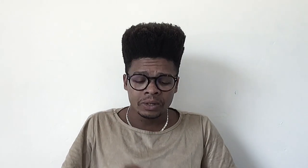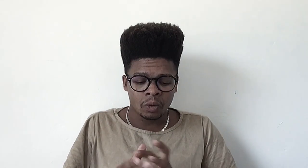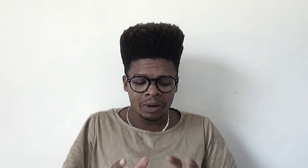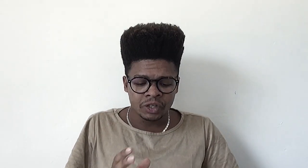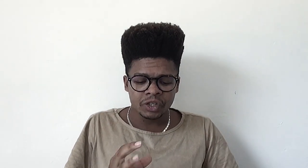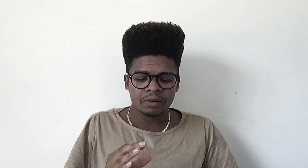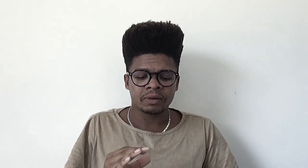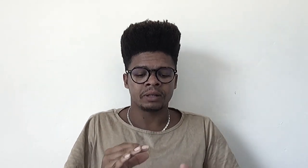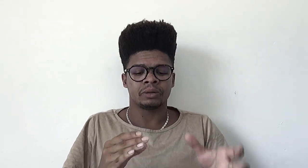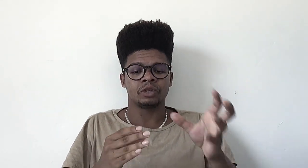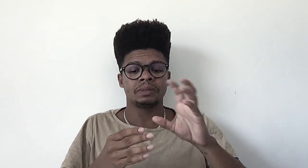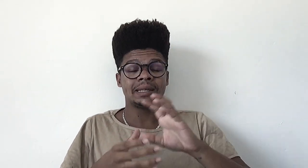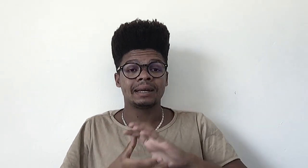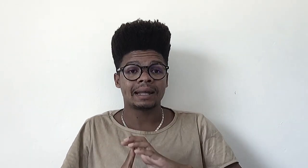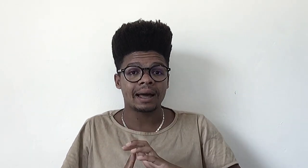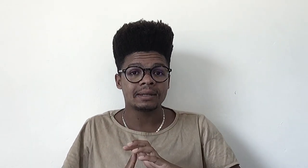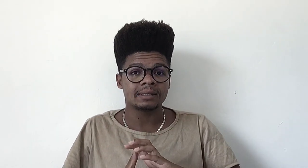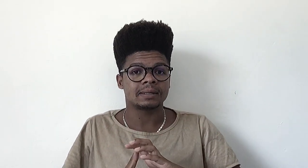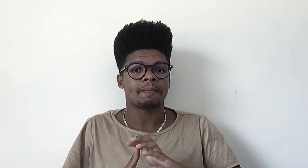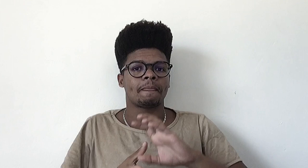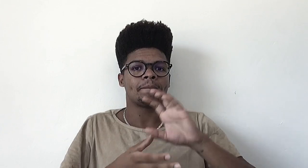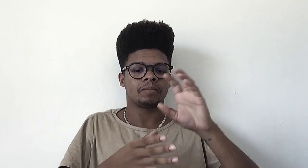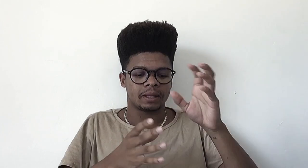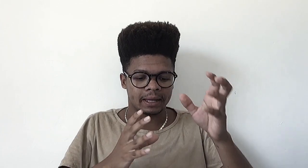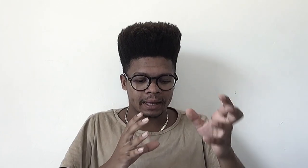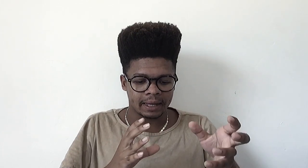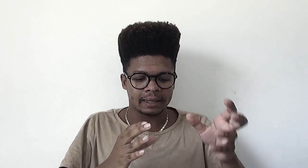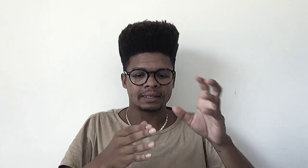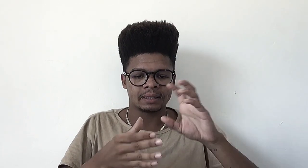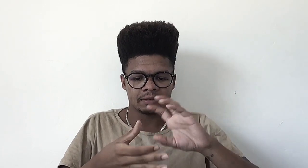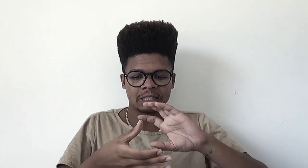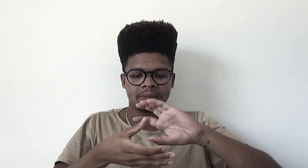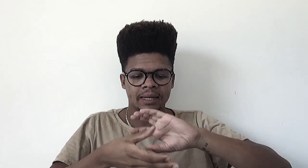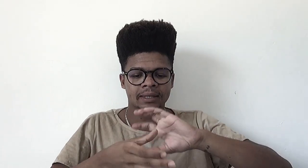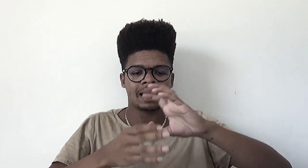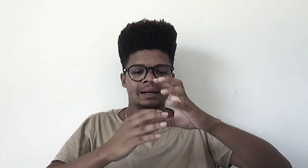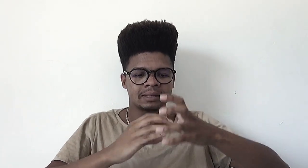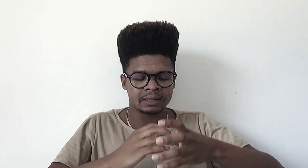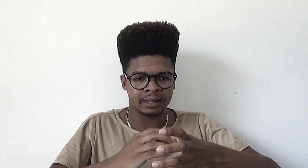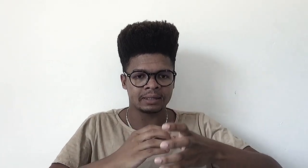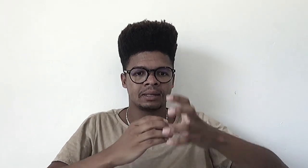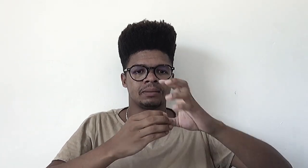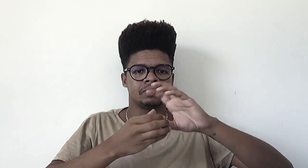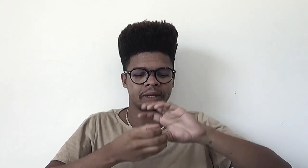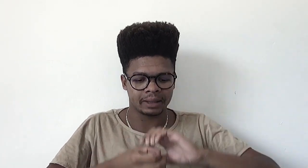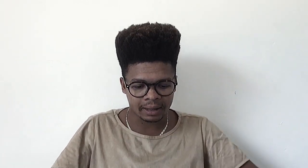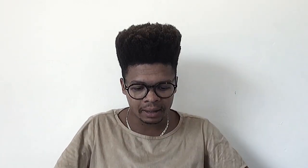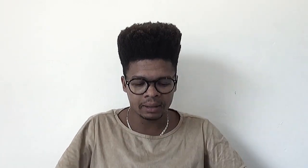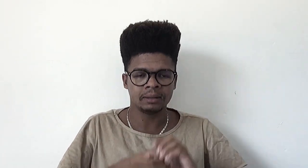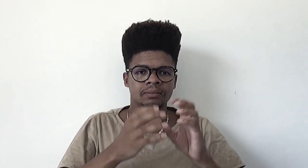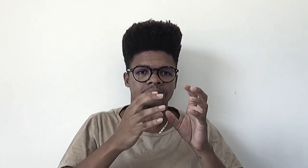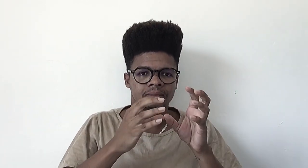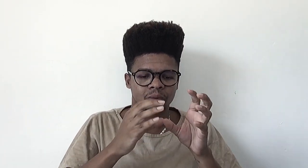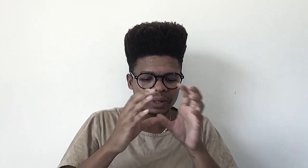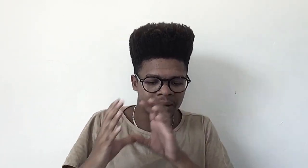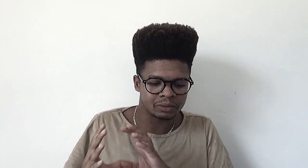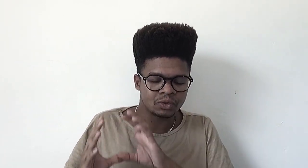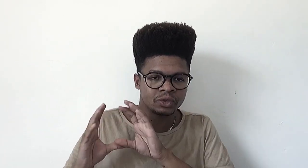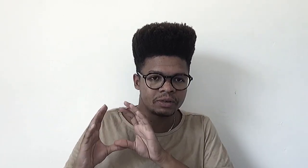a gente está falando de psicanálise, nessa interface psicanálise ciência, que Lacan, o lugar de onde ele